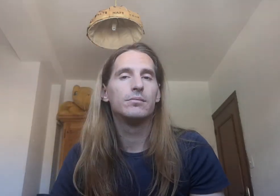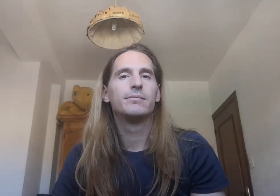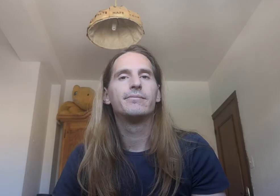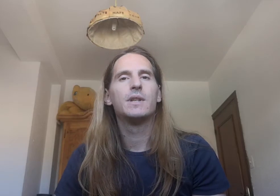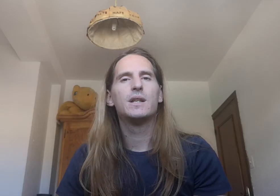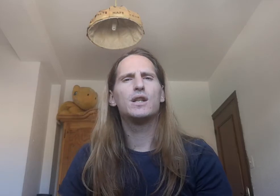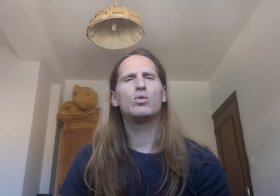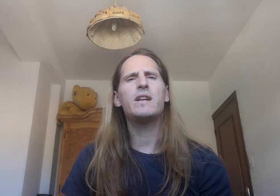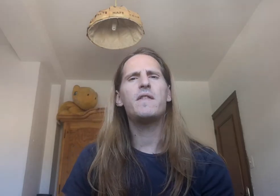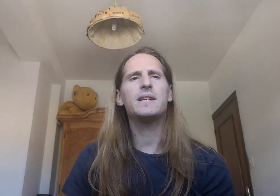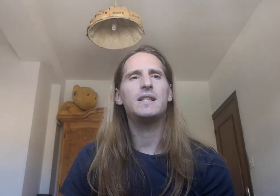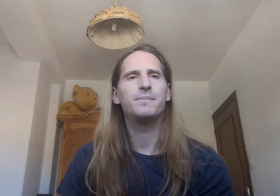segunda frase